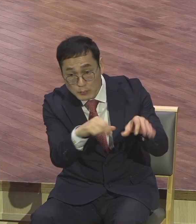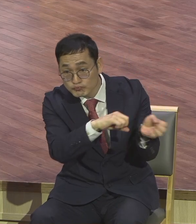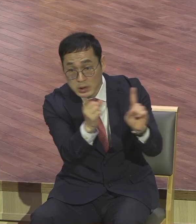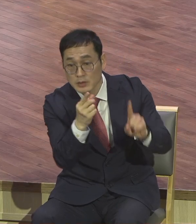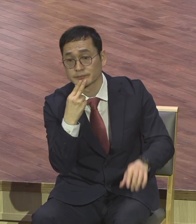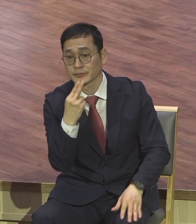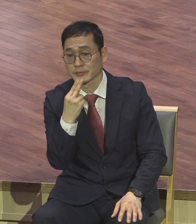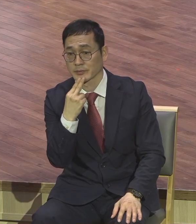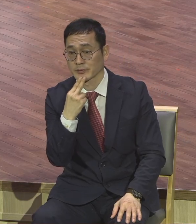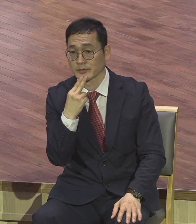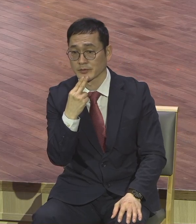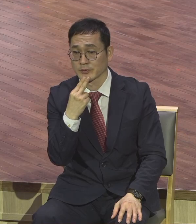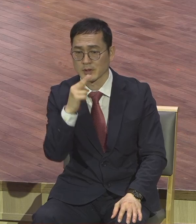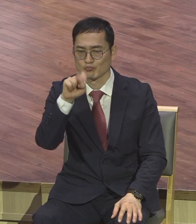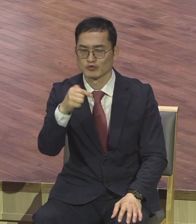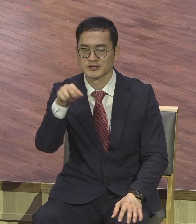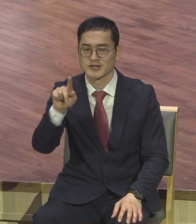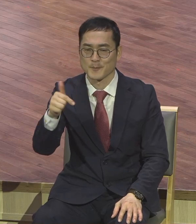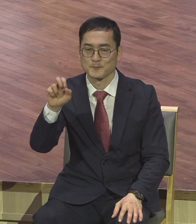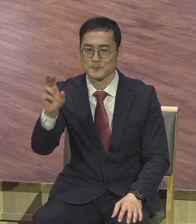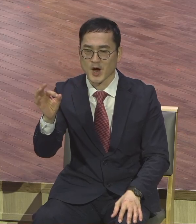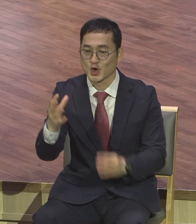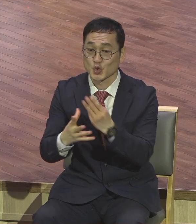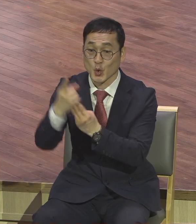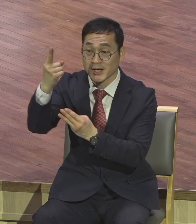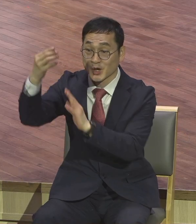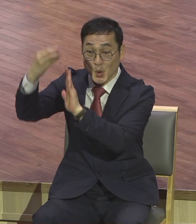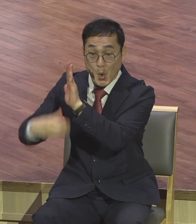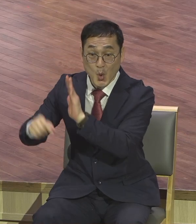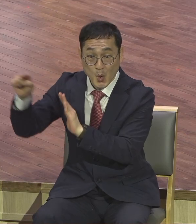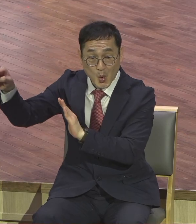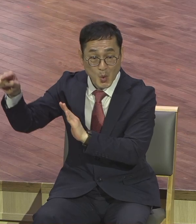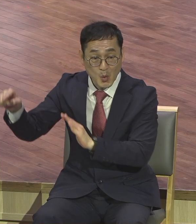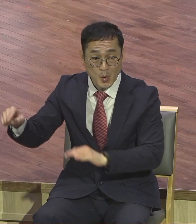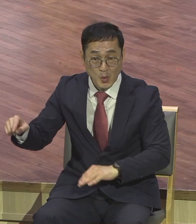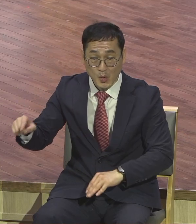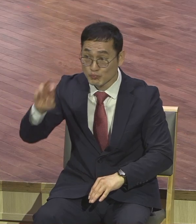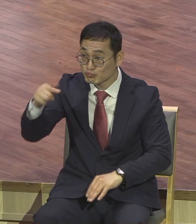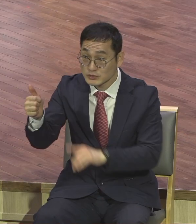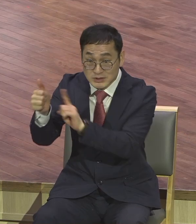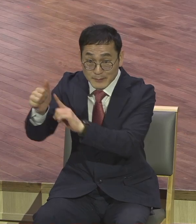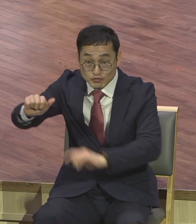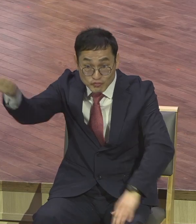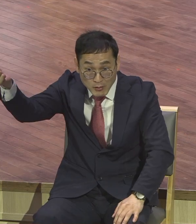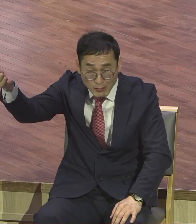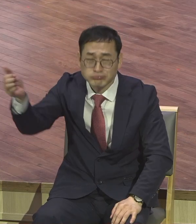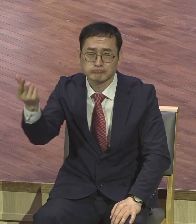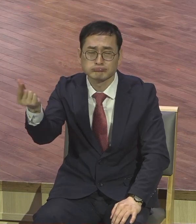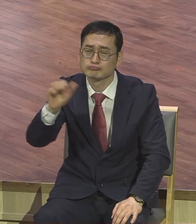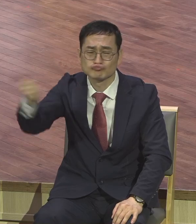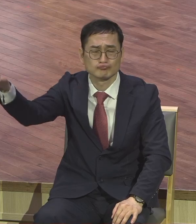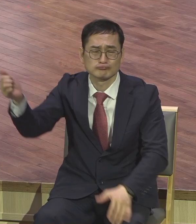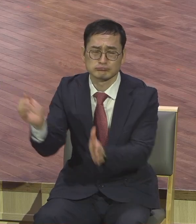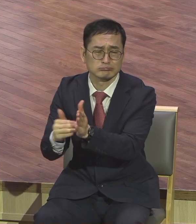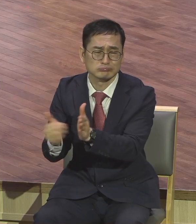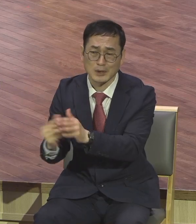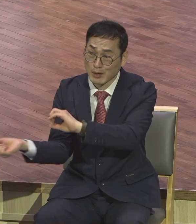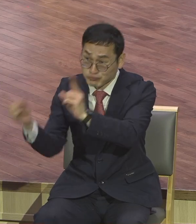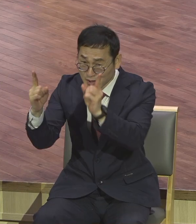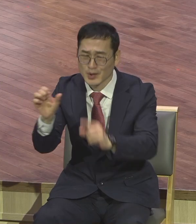뭐 문선명이가 뭐 안 주고 죽었는데 살아난다고 지금도 믿고 저 있으신 사람들은 부활이 왜 그렇게 오래